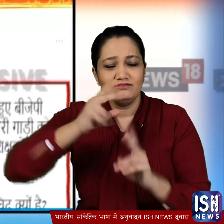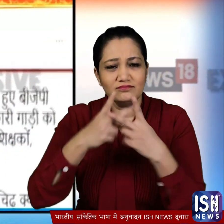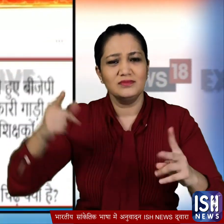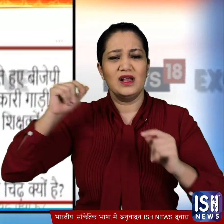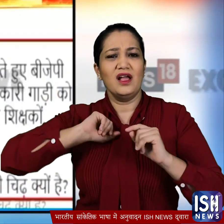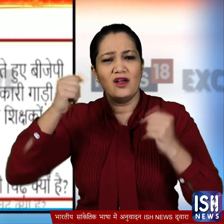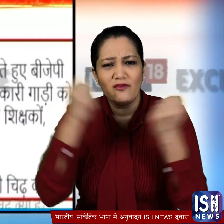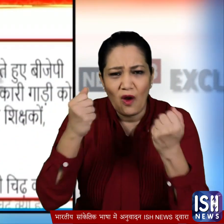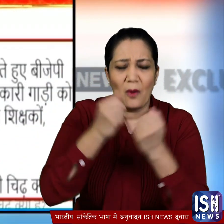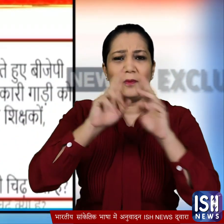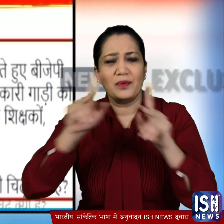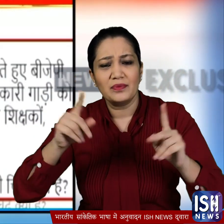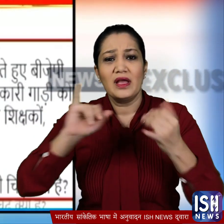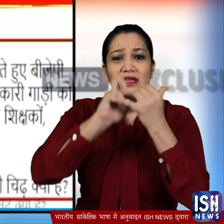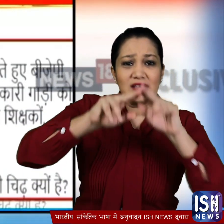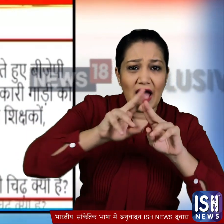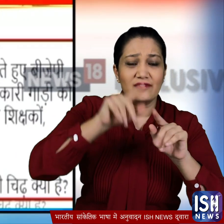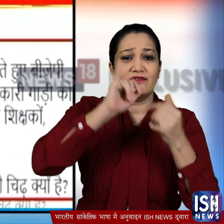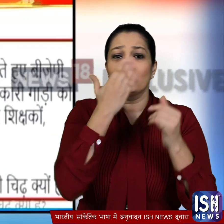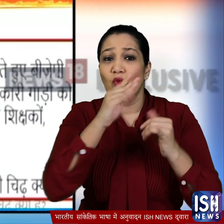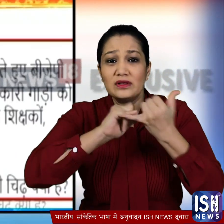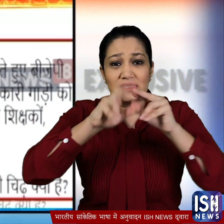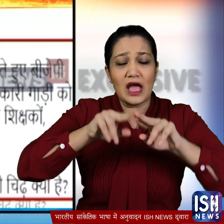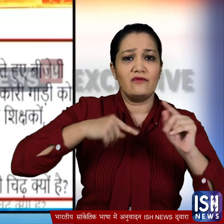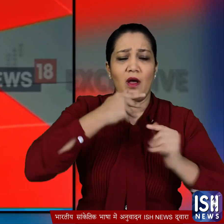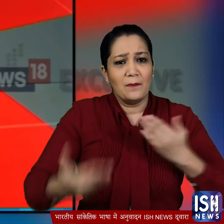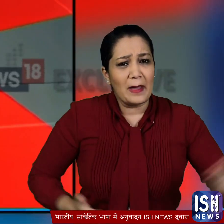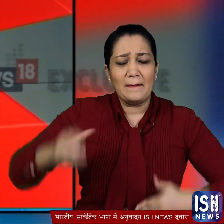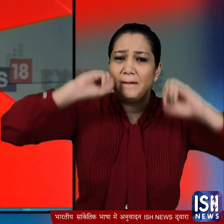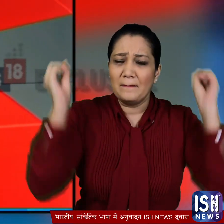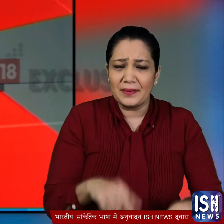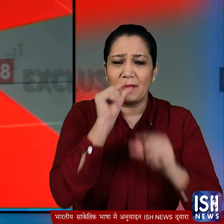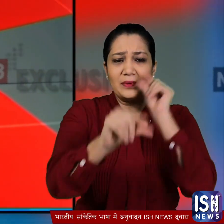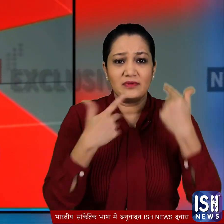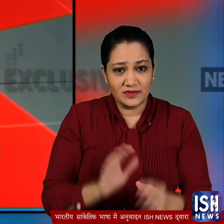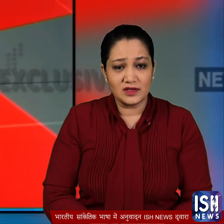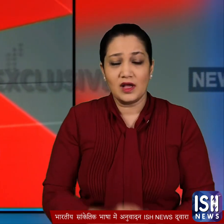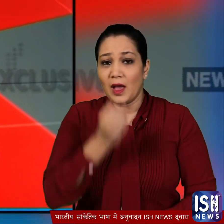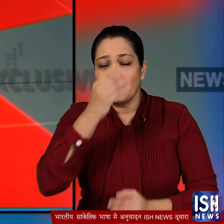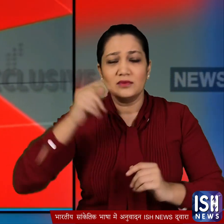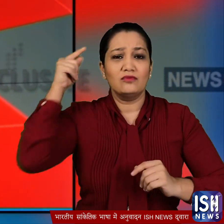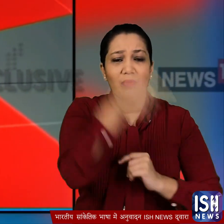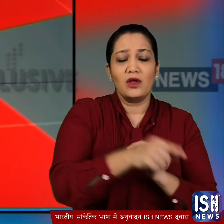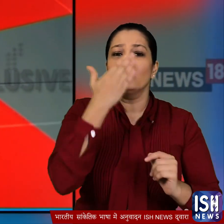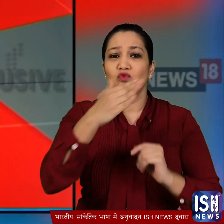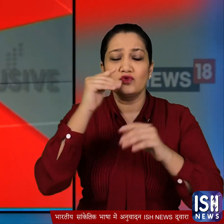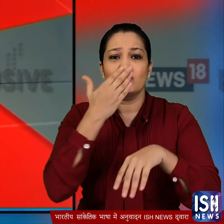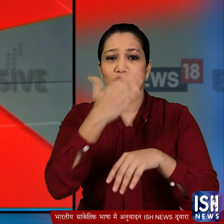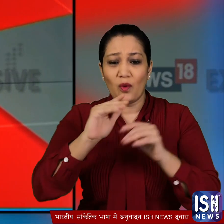तोड़फोड के अलावा स्कूल के स्टाफ से बचलुकी करने का भी आरोप लगाया और आरोप लगाया कि बीजेपी को नए स्कूल बनते हुए अच्छे नहीं लगते